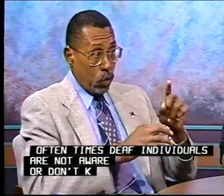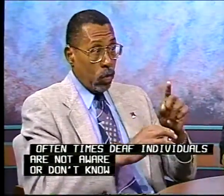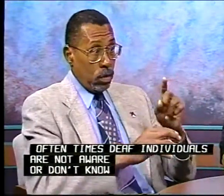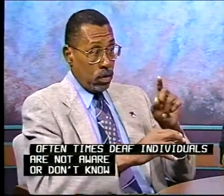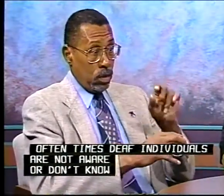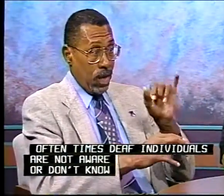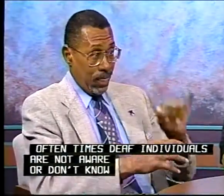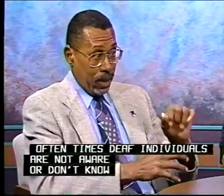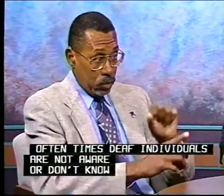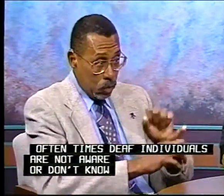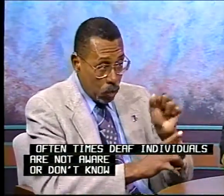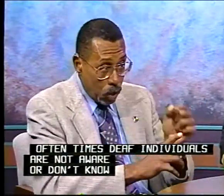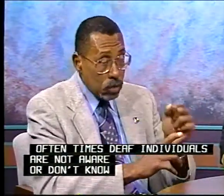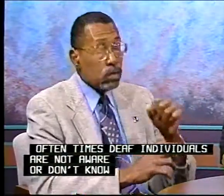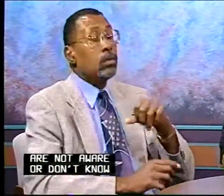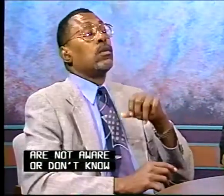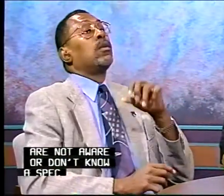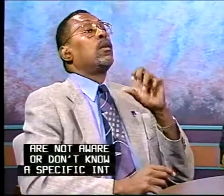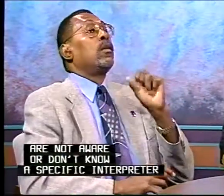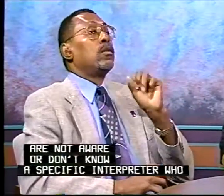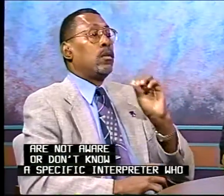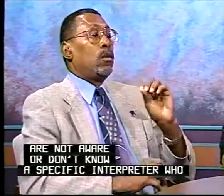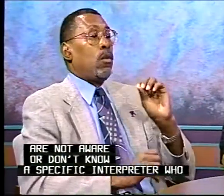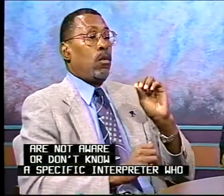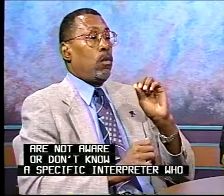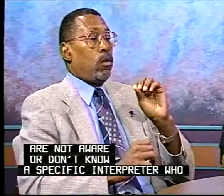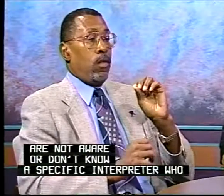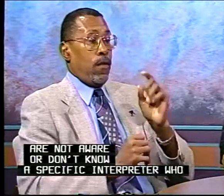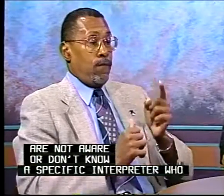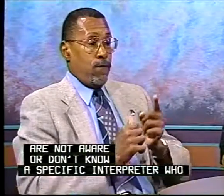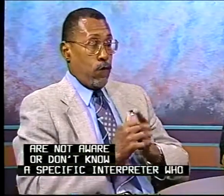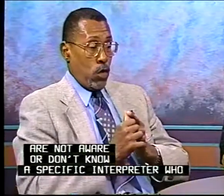or don't know a specific interpreter who may show up for their interpreting assignment.